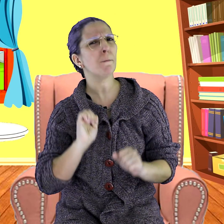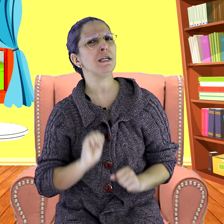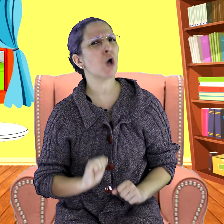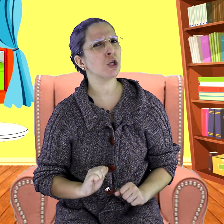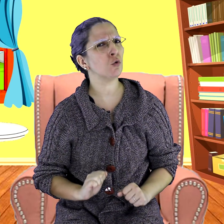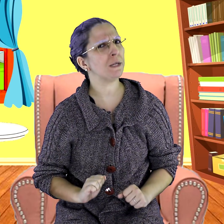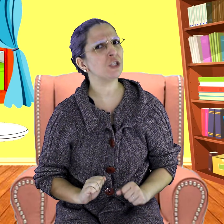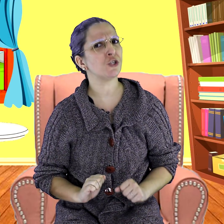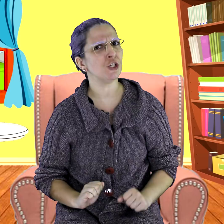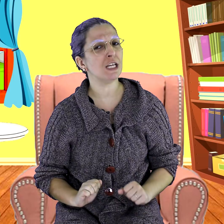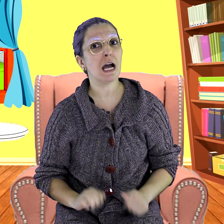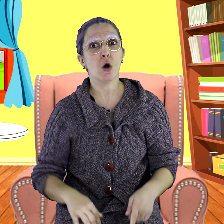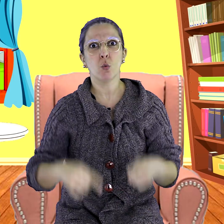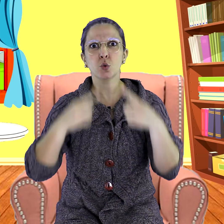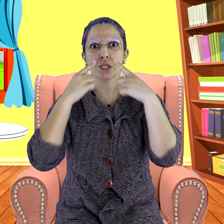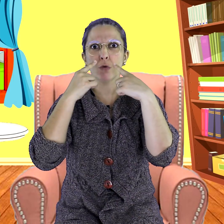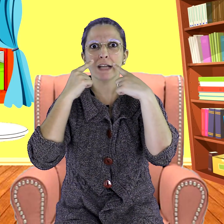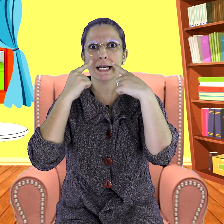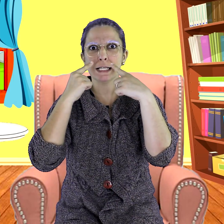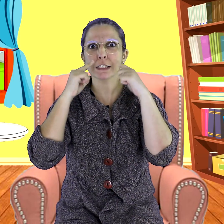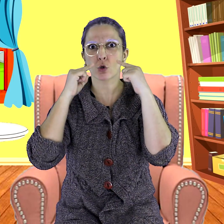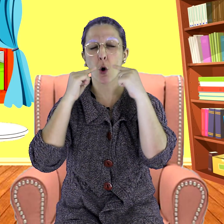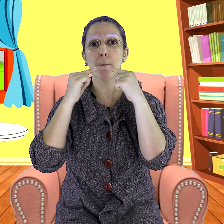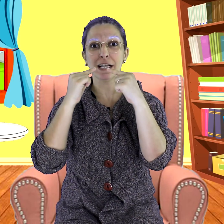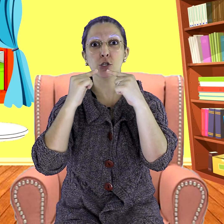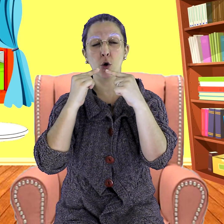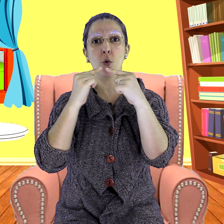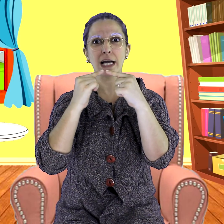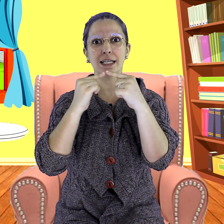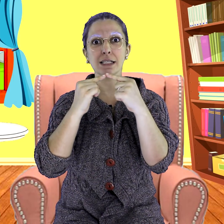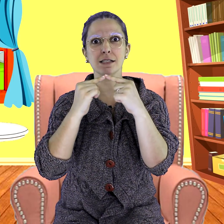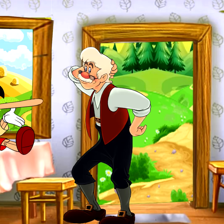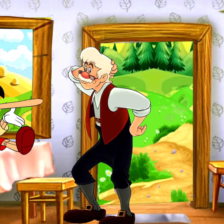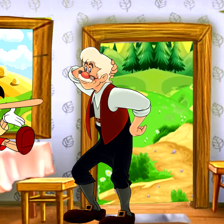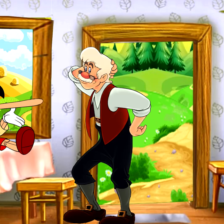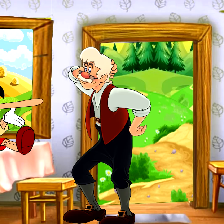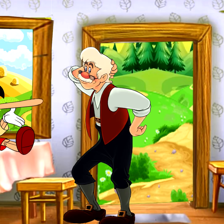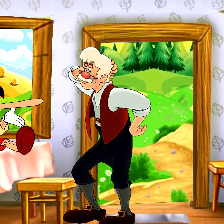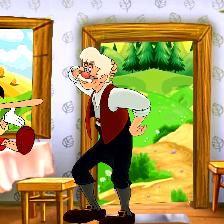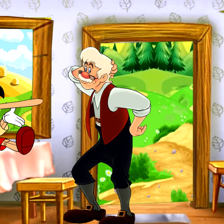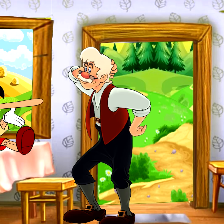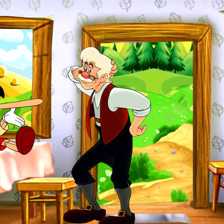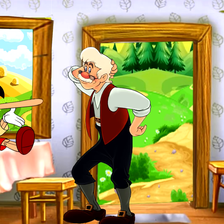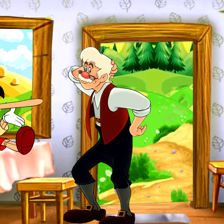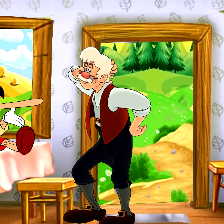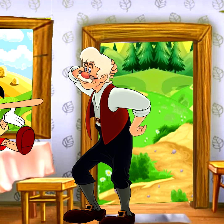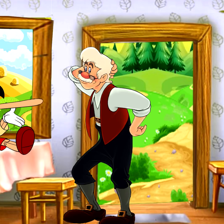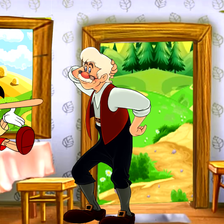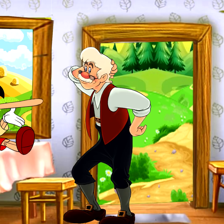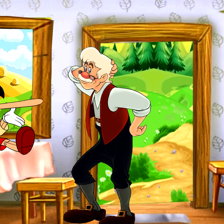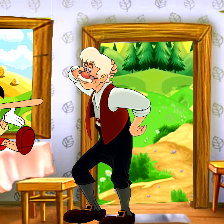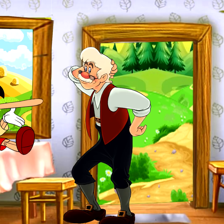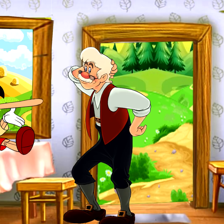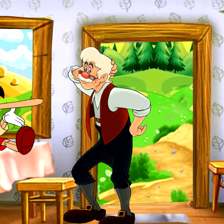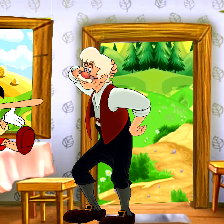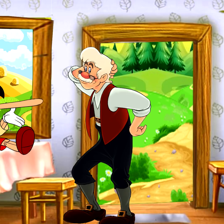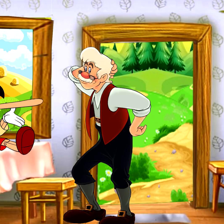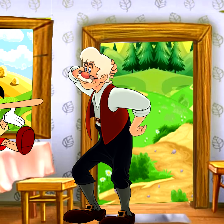Pinóquio mentia, o seu nariz começou a crescer. O Gepeto ficou espantado. Que